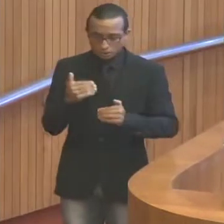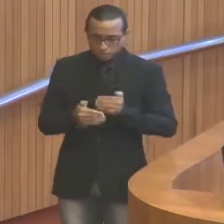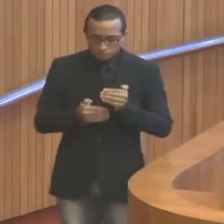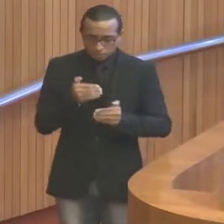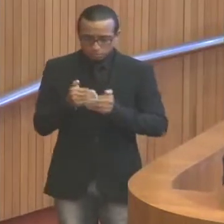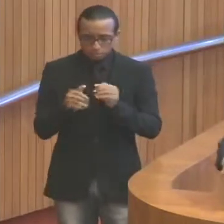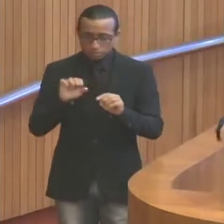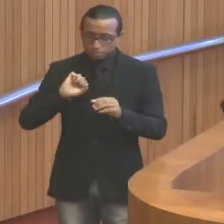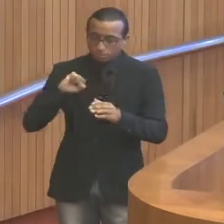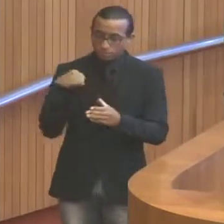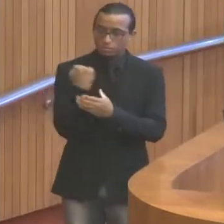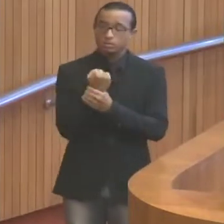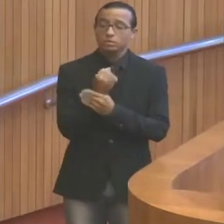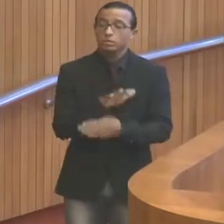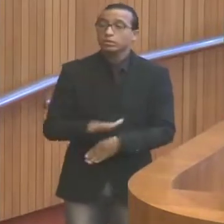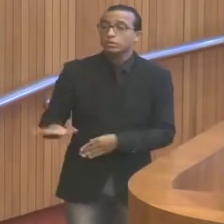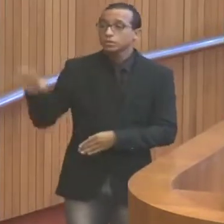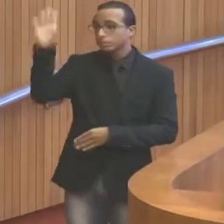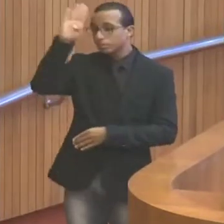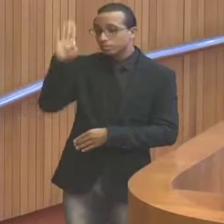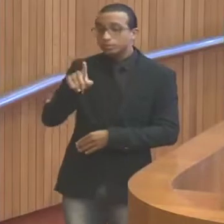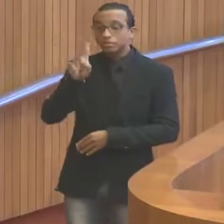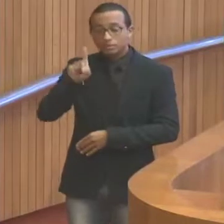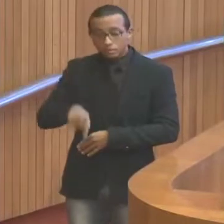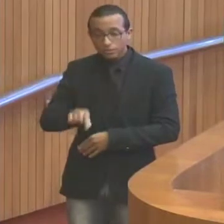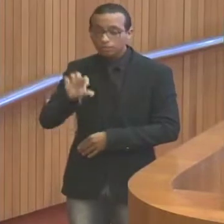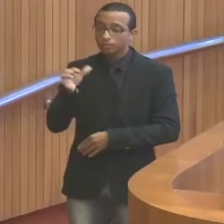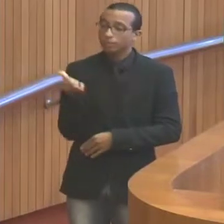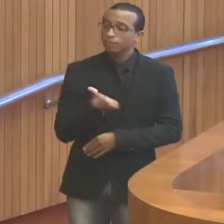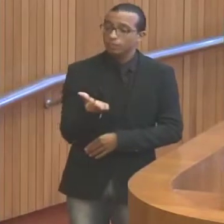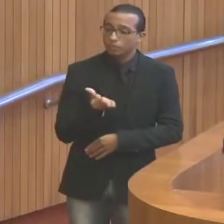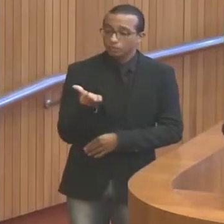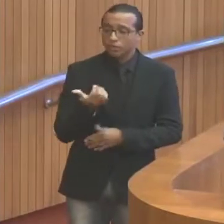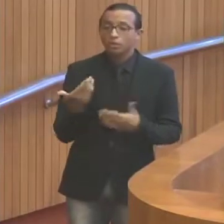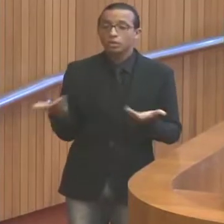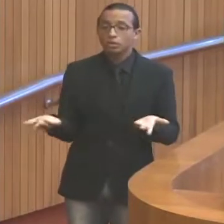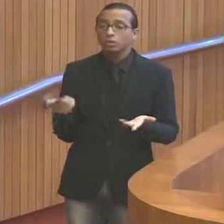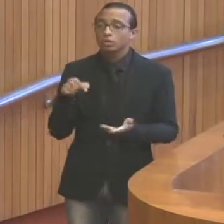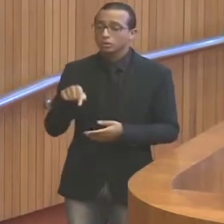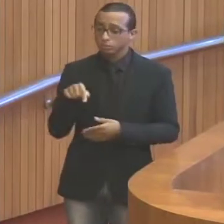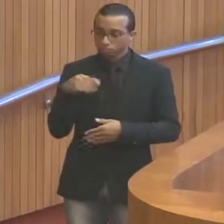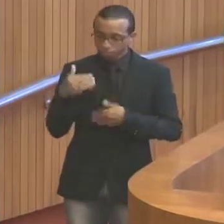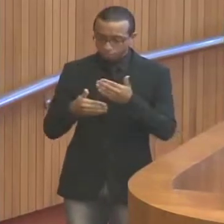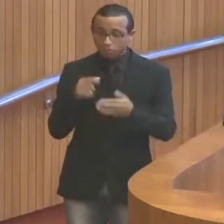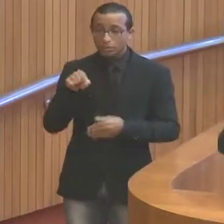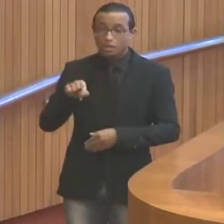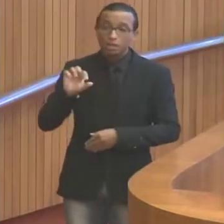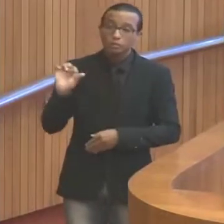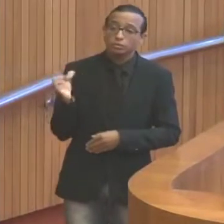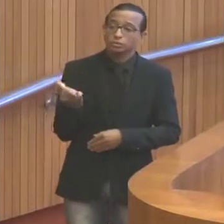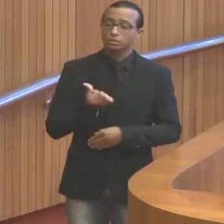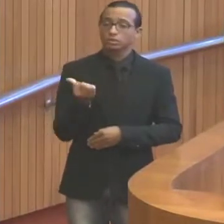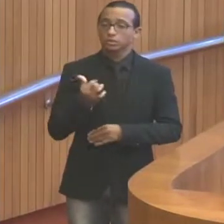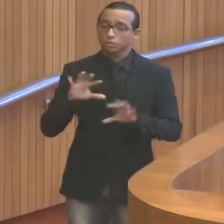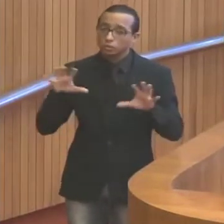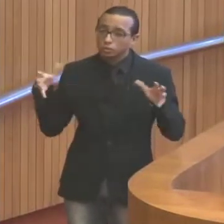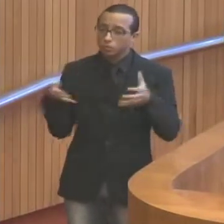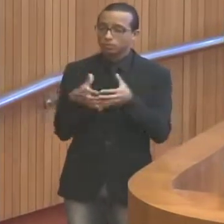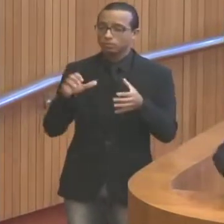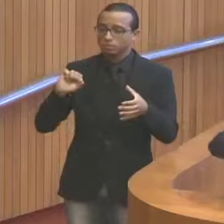segurança do nosso país, é o sexto. O estado do Maranhão, no ranking, é o sexto na questão da segurança.